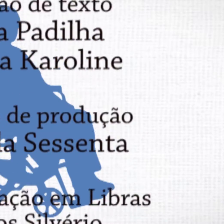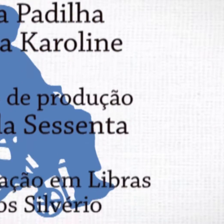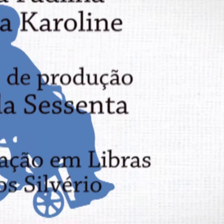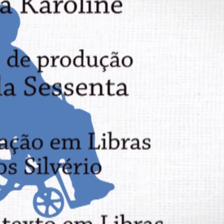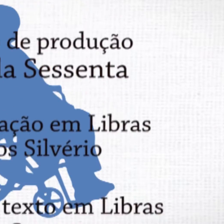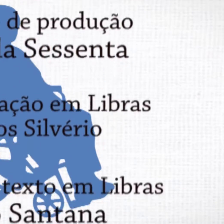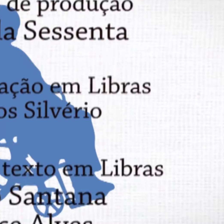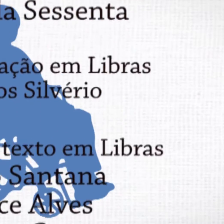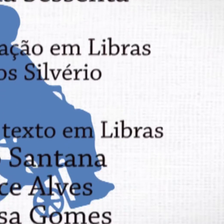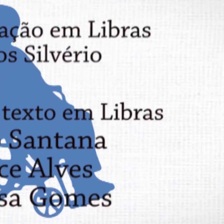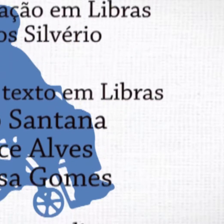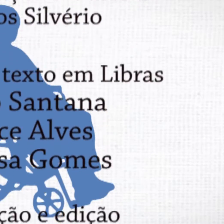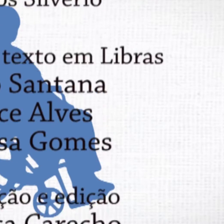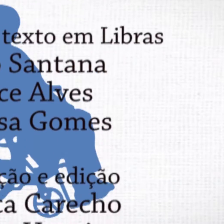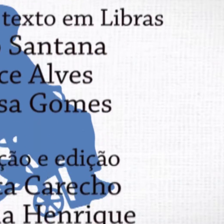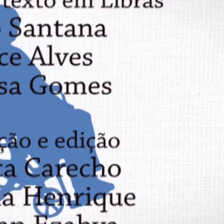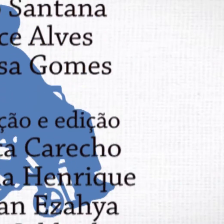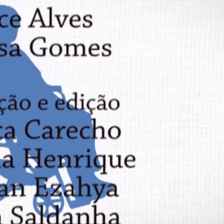G E aí